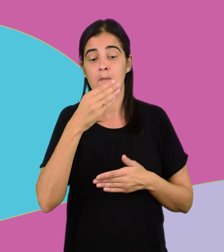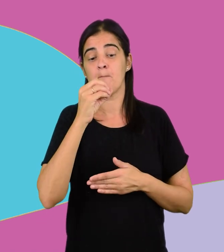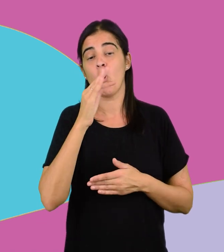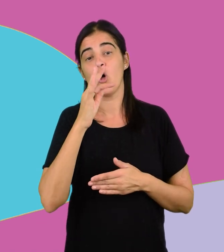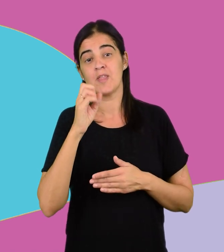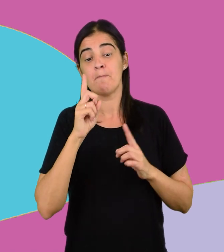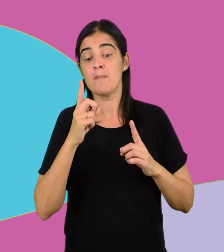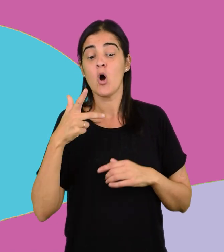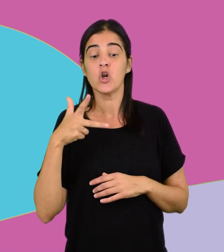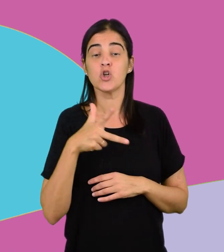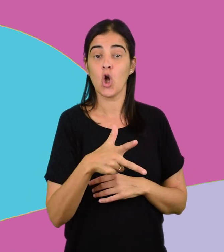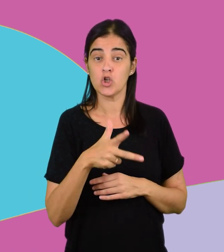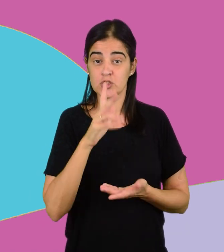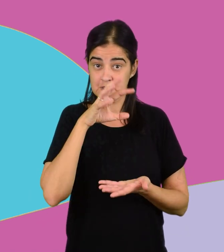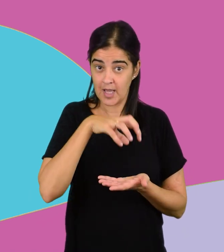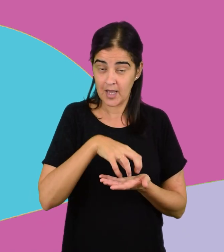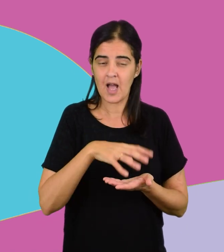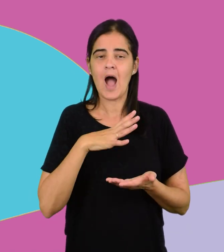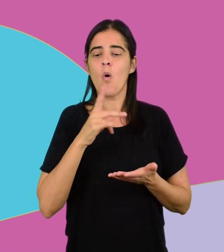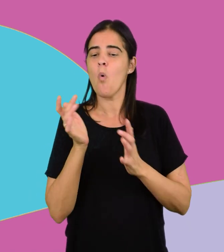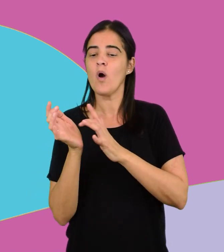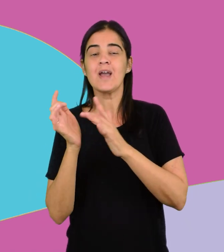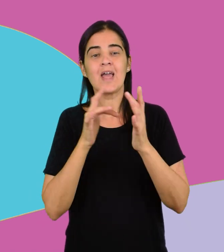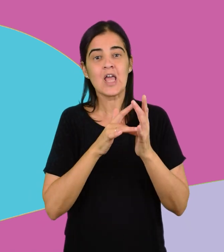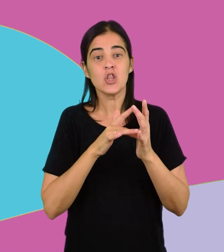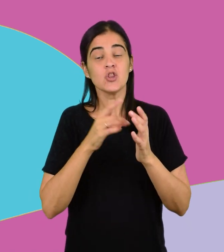hay un Cristo que Lucho hizo para sus compañeros pescadores.